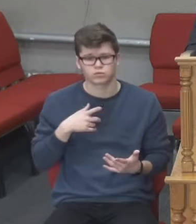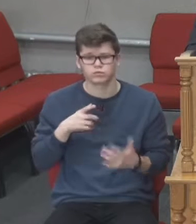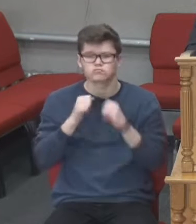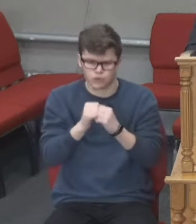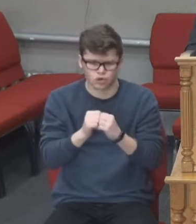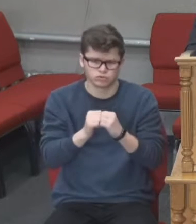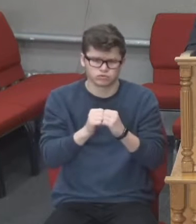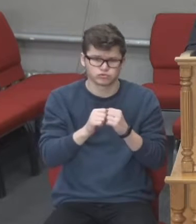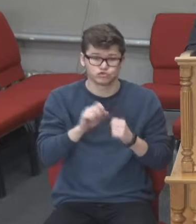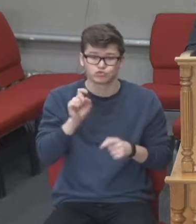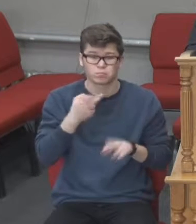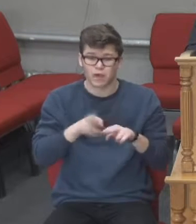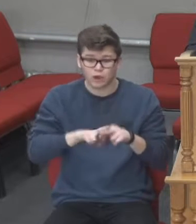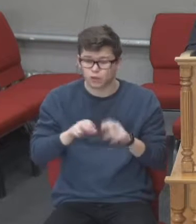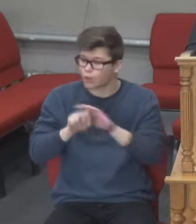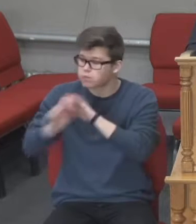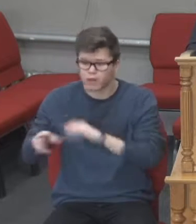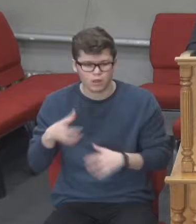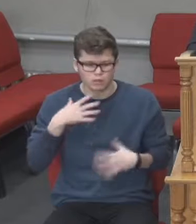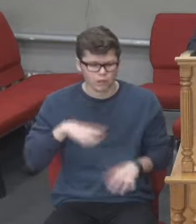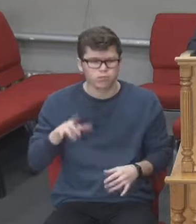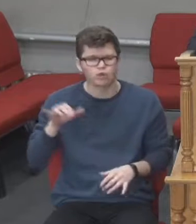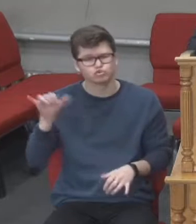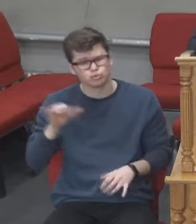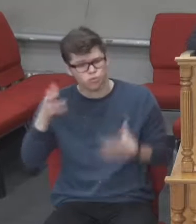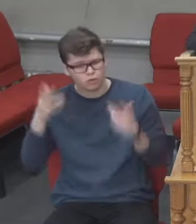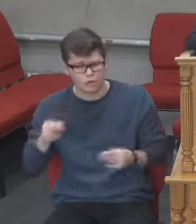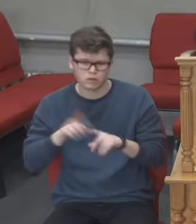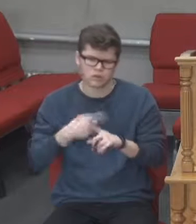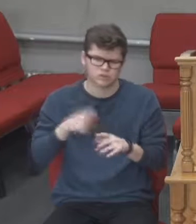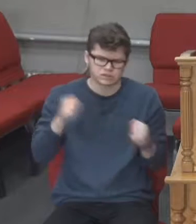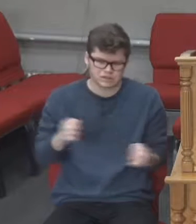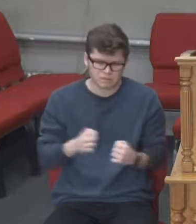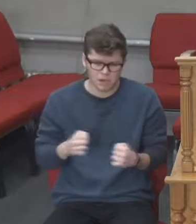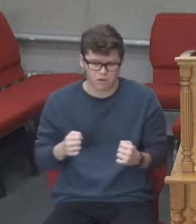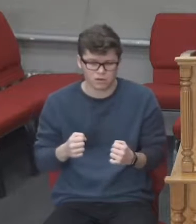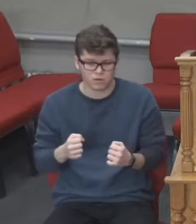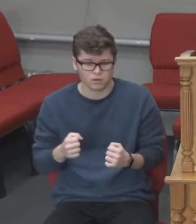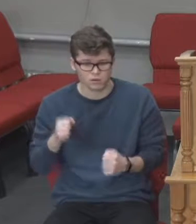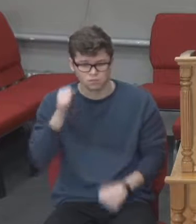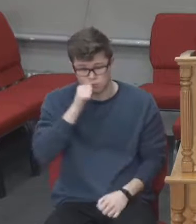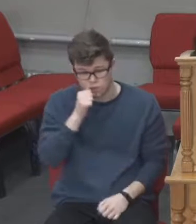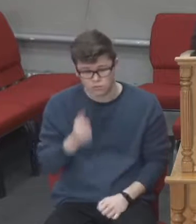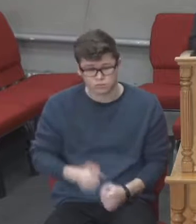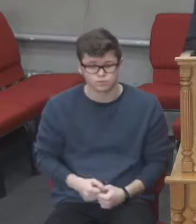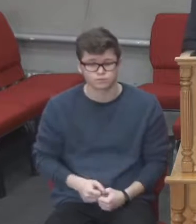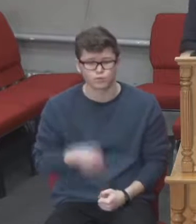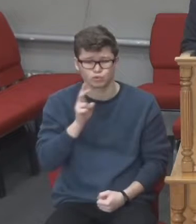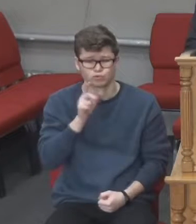щоб ваша втеча не сталася зимою, ані в суботу. Дослідники кажуть, що